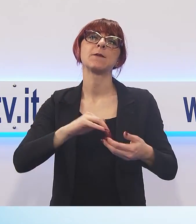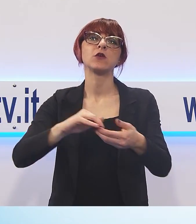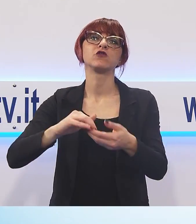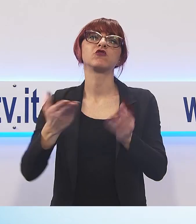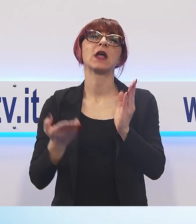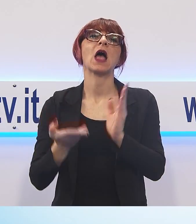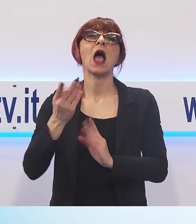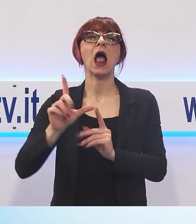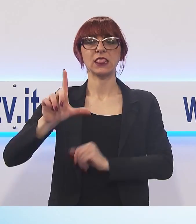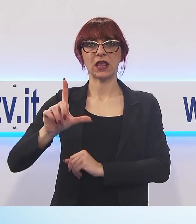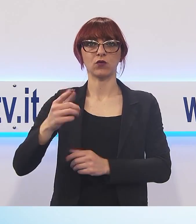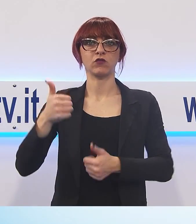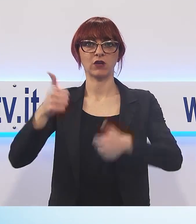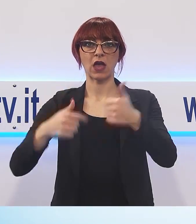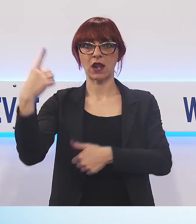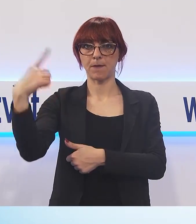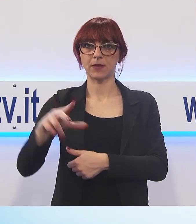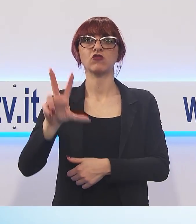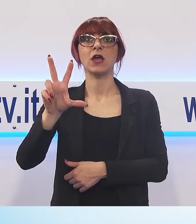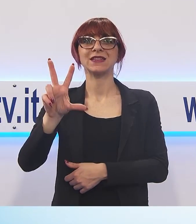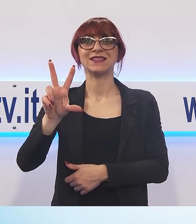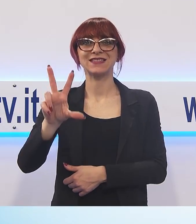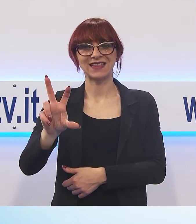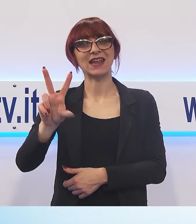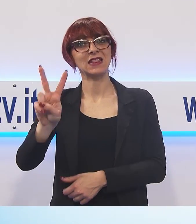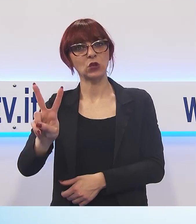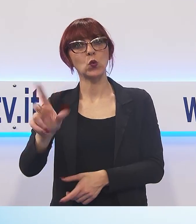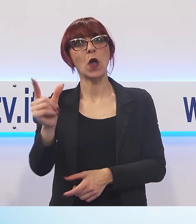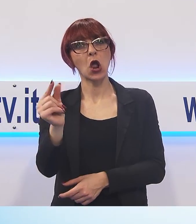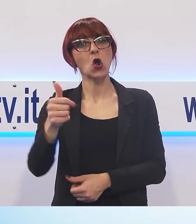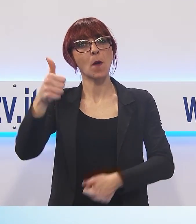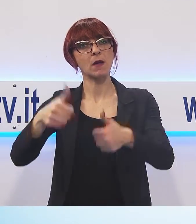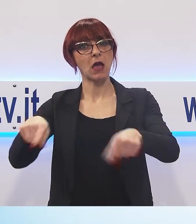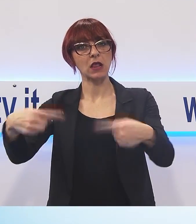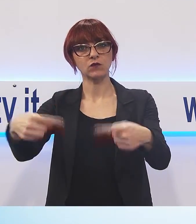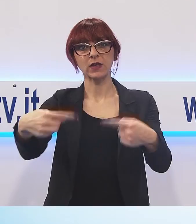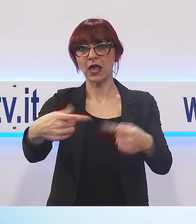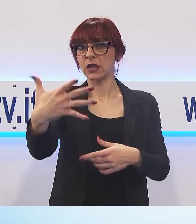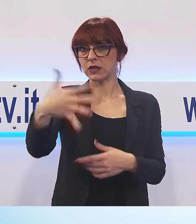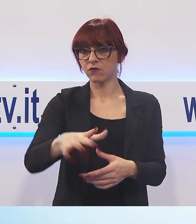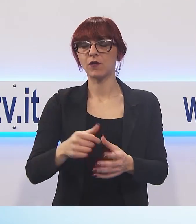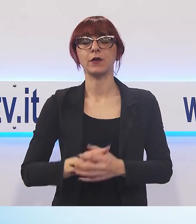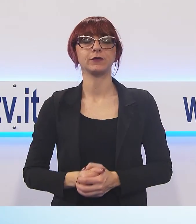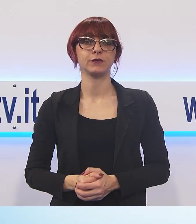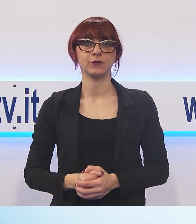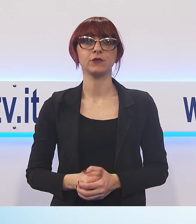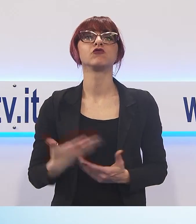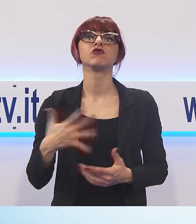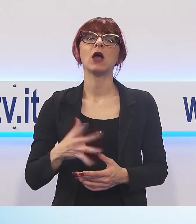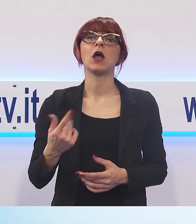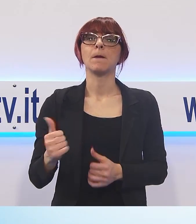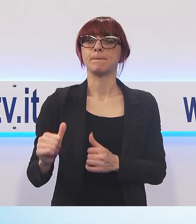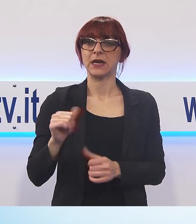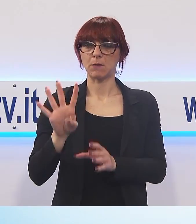32 le coppie in gara, di cui 11 provenienti da lunigiane e dalla zona del comune di Minucciano, che si erano qualificate dopo 4 prove di